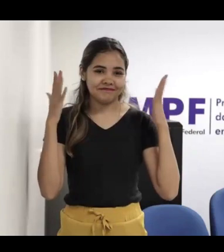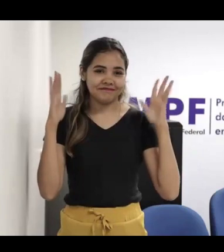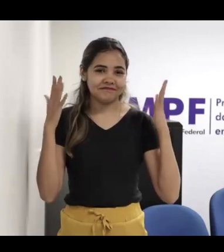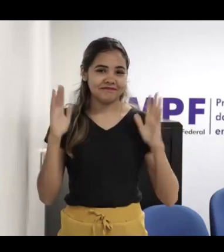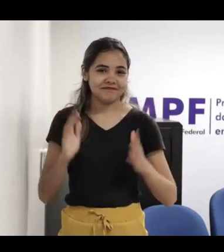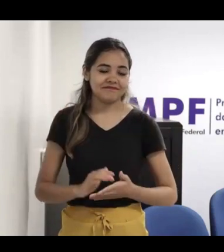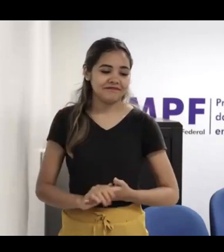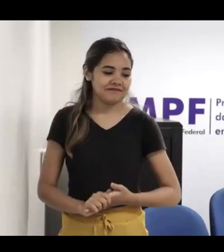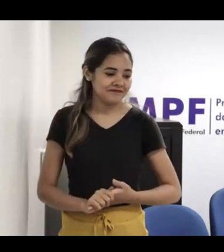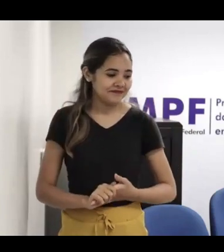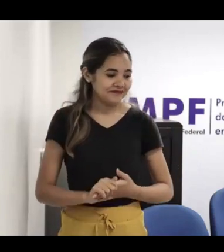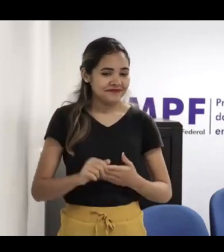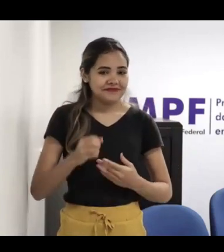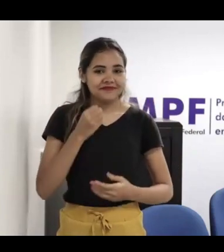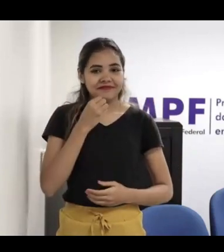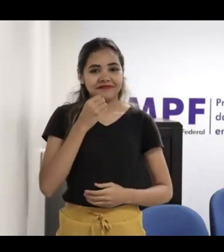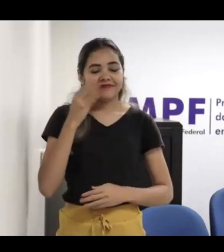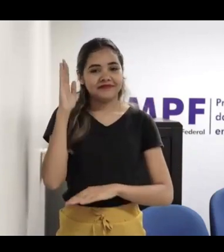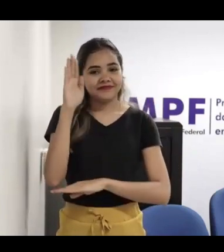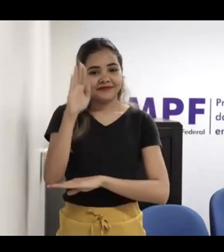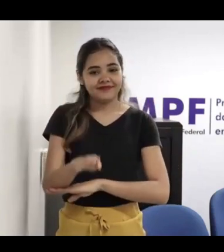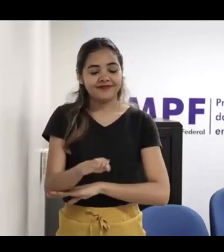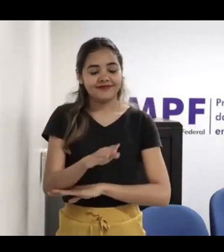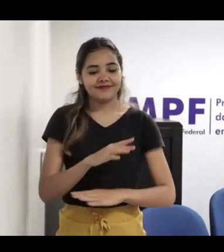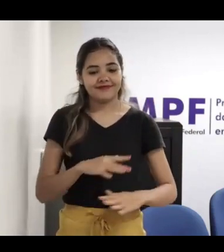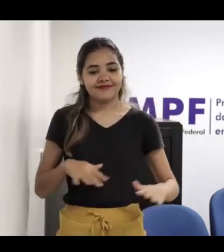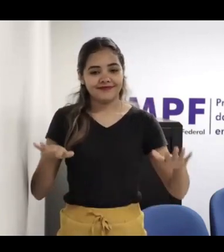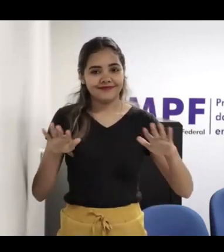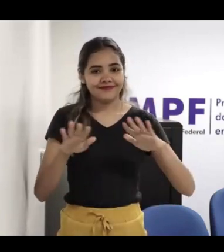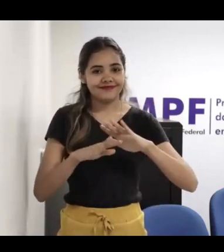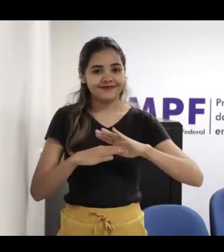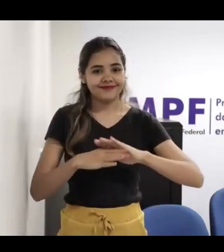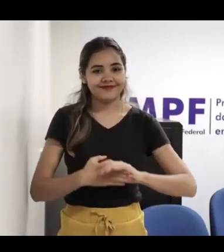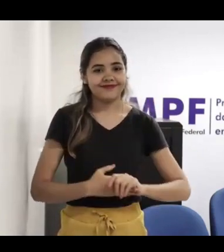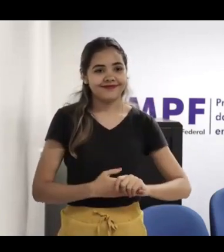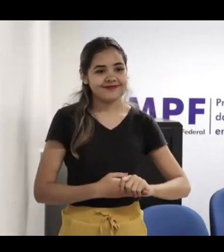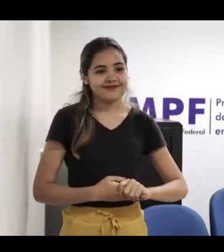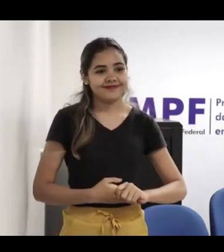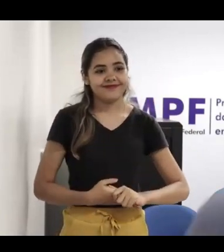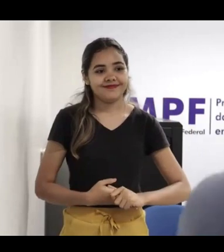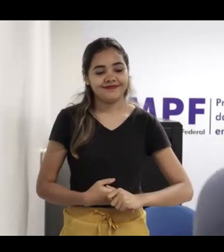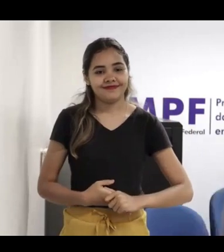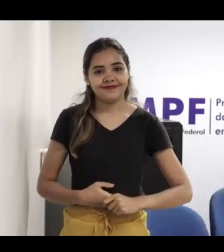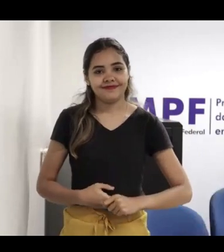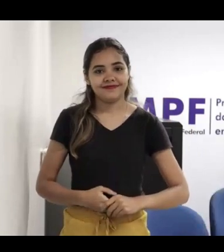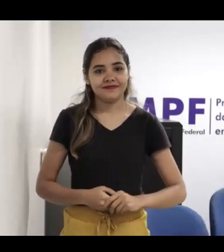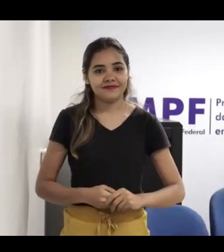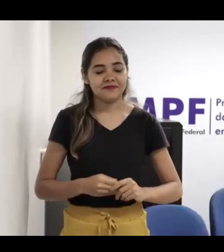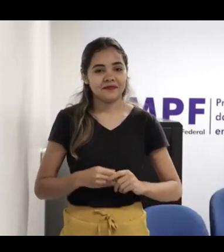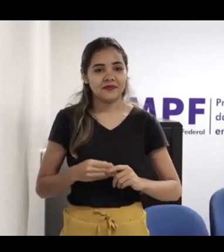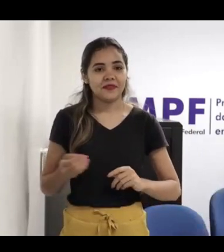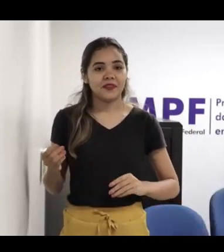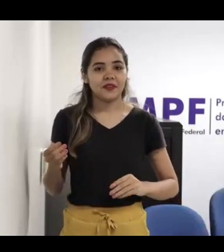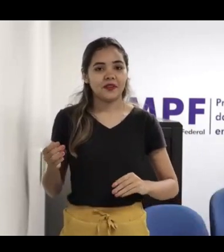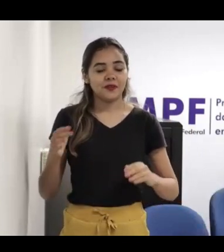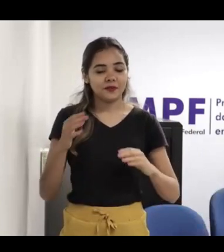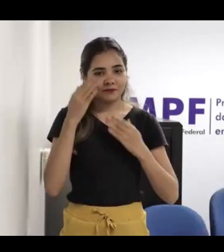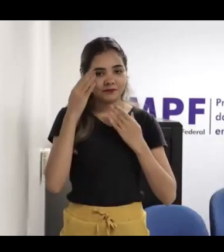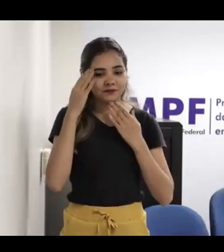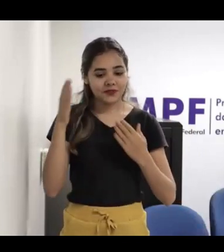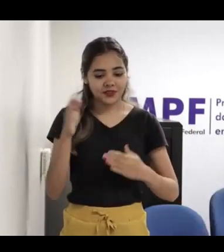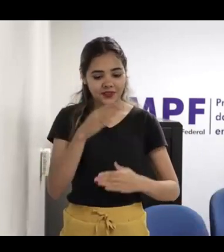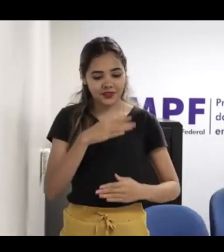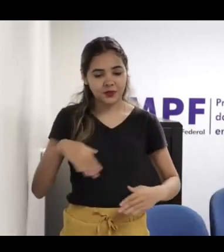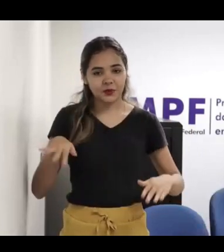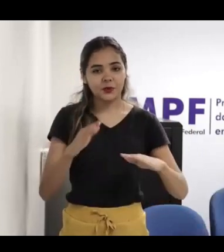Obrigado, boa tarde a todos e a todas que nos acompanham aqui no presencial e também no online. Bom,